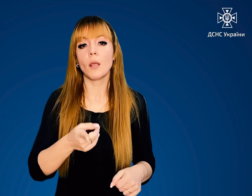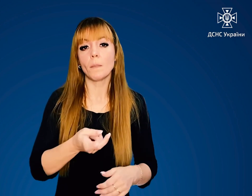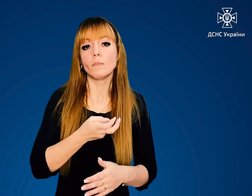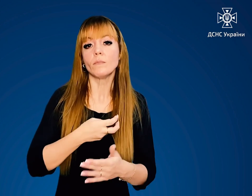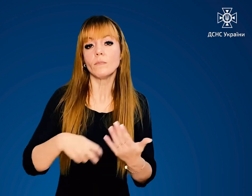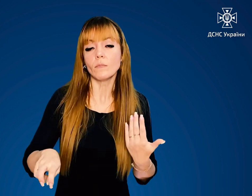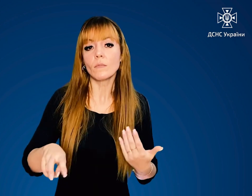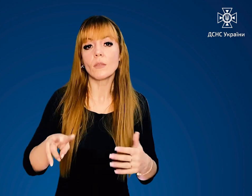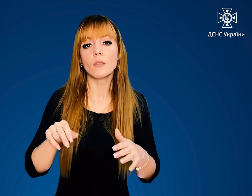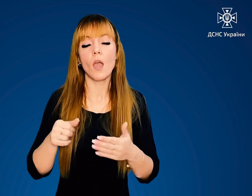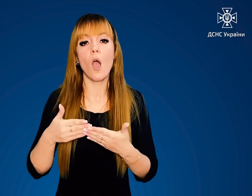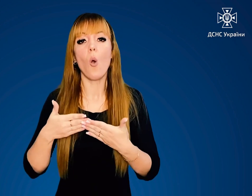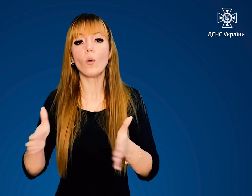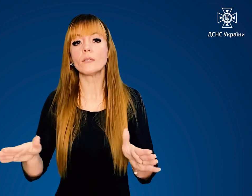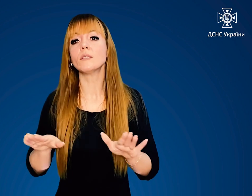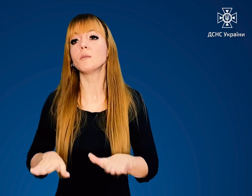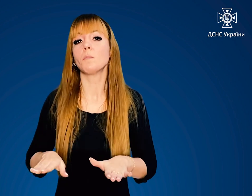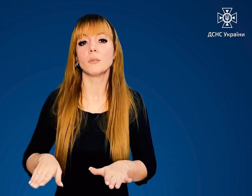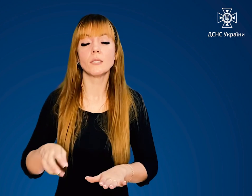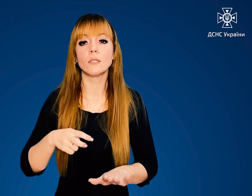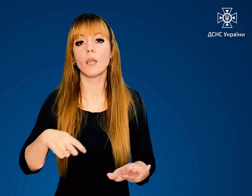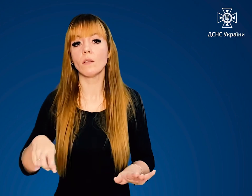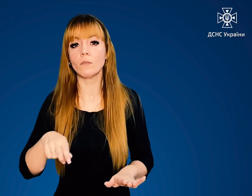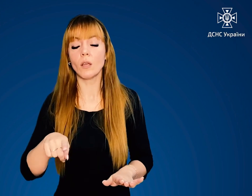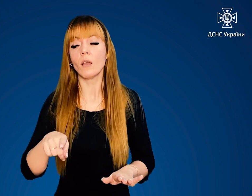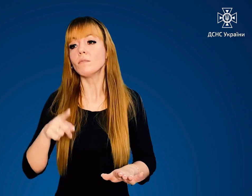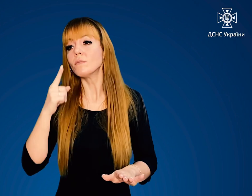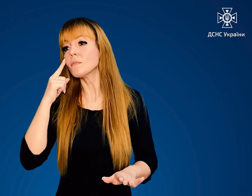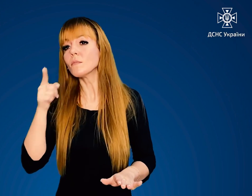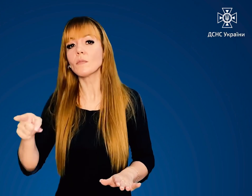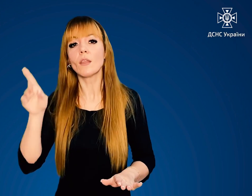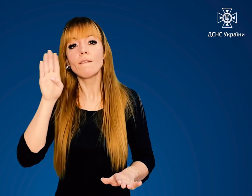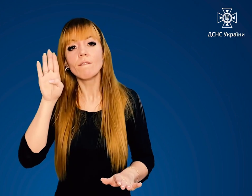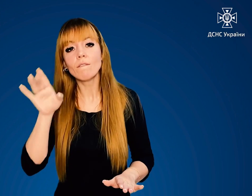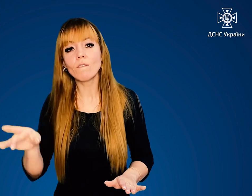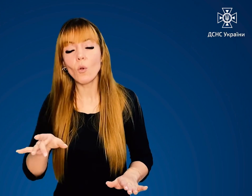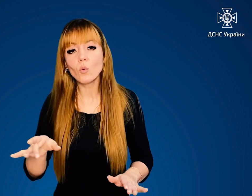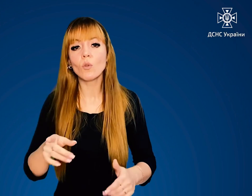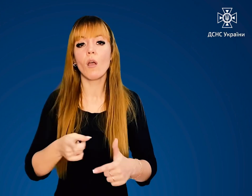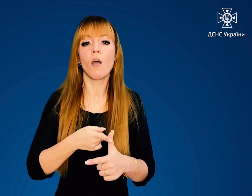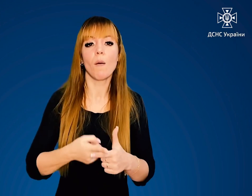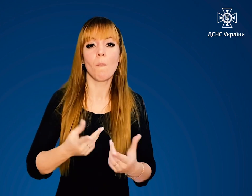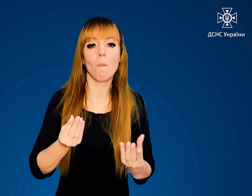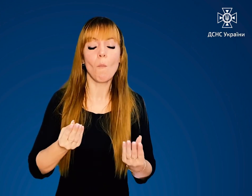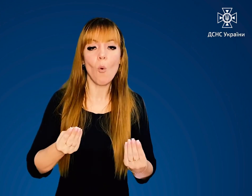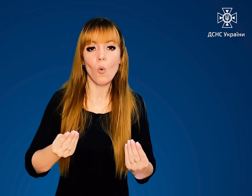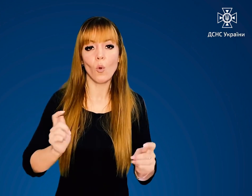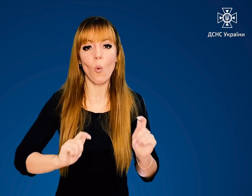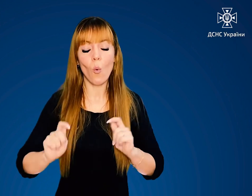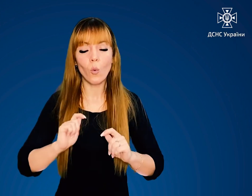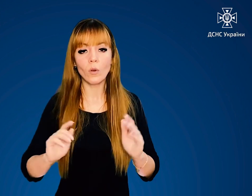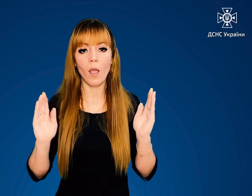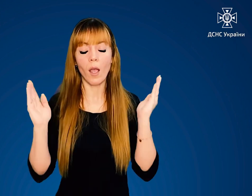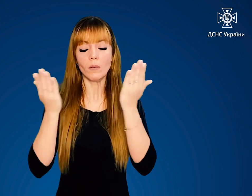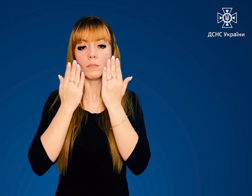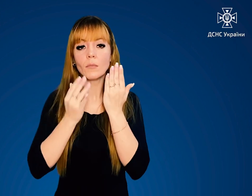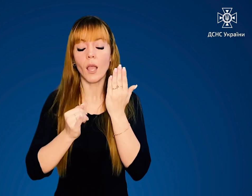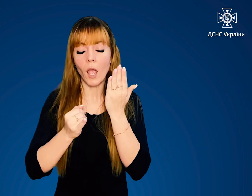місцевість або галявину. Ввідіть у водойму чи накритись мокрим одягом і дихайте повітрям,